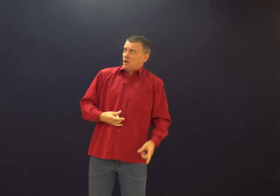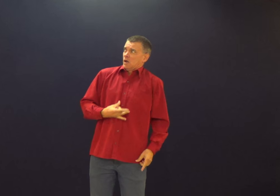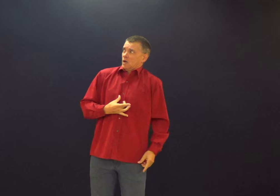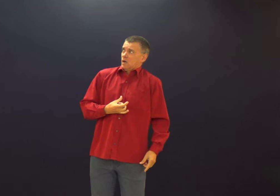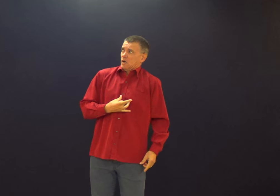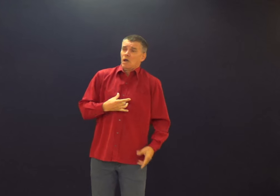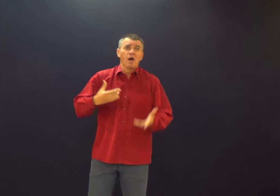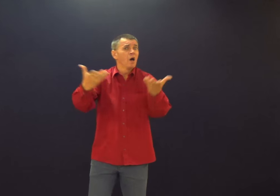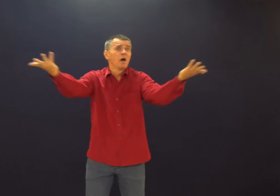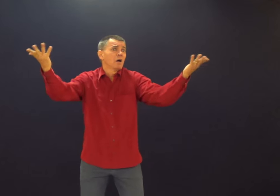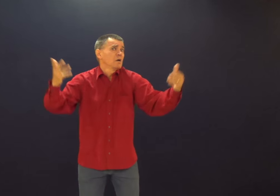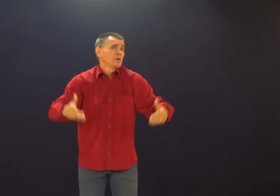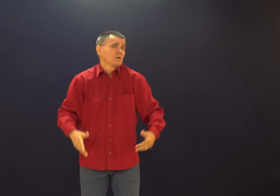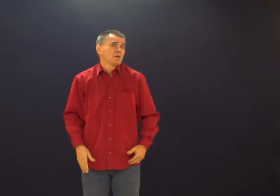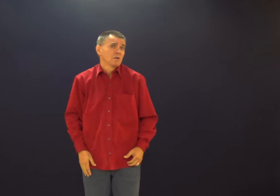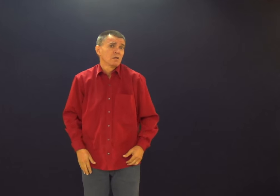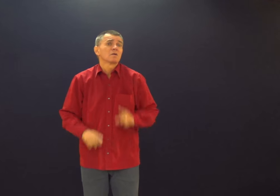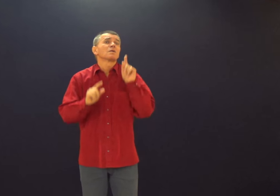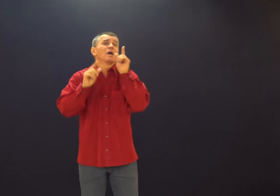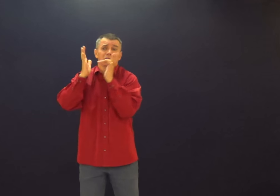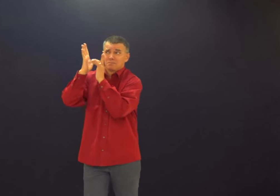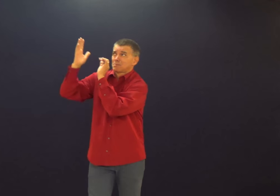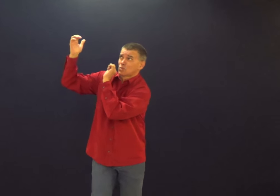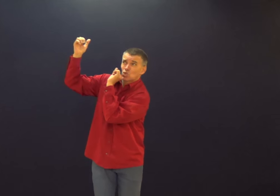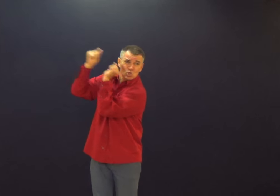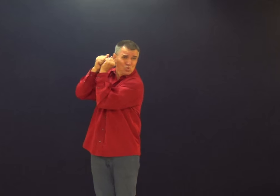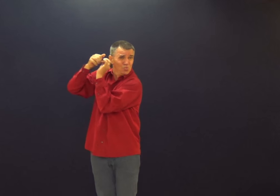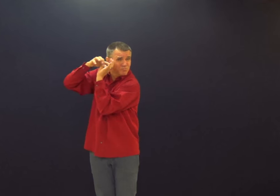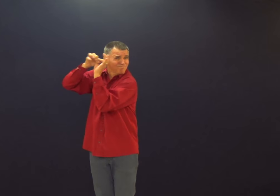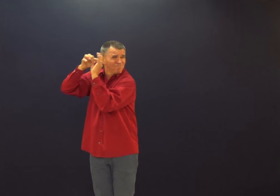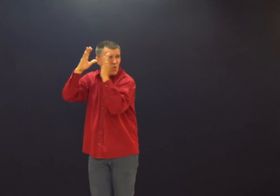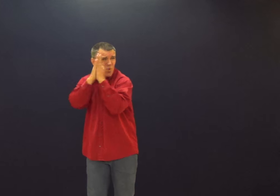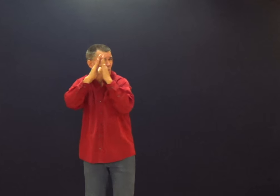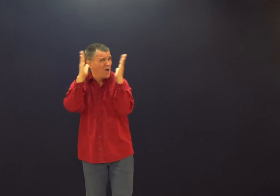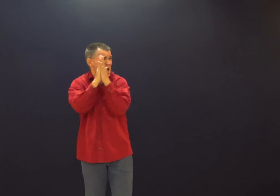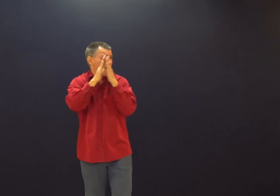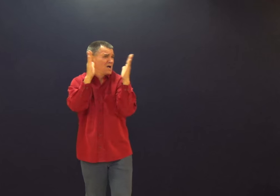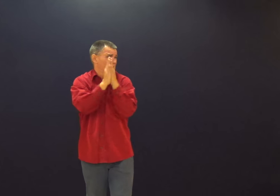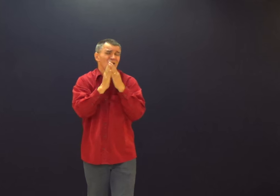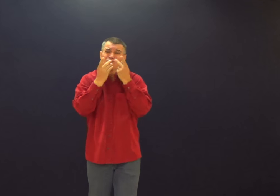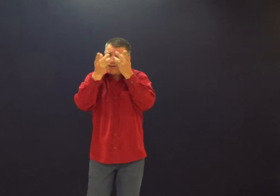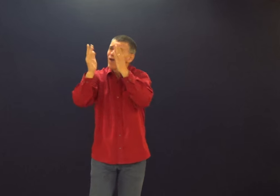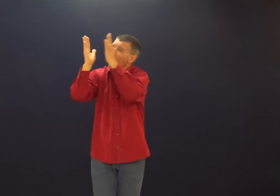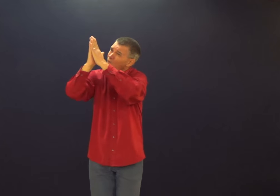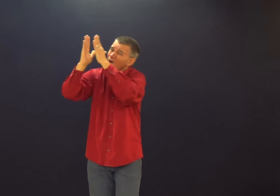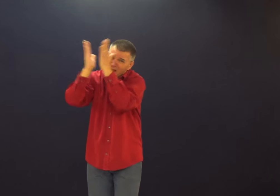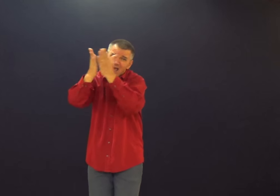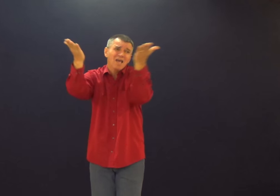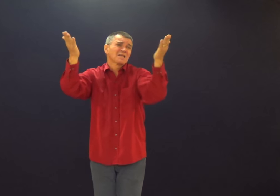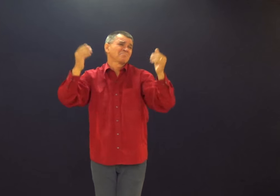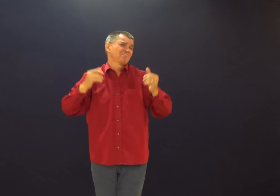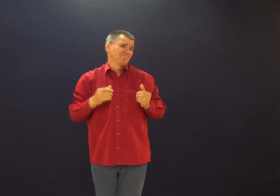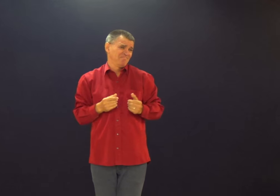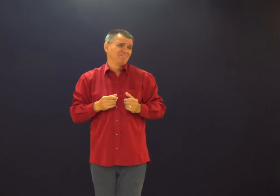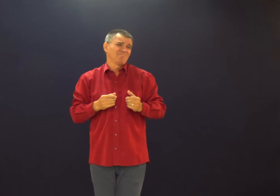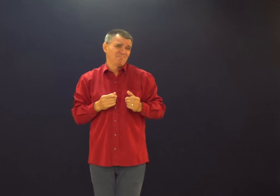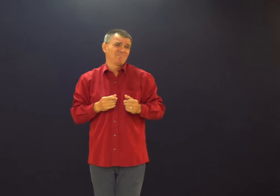É a mesma coisa. Quando alguém é melhor que alguém, isso alguém acaba tendo medo. Você precisa